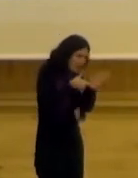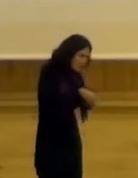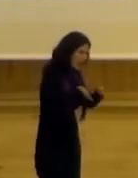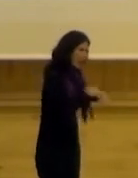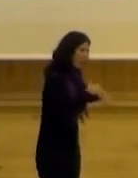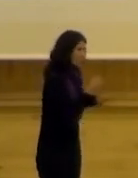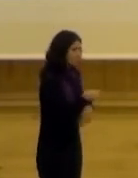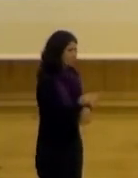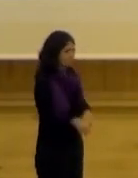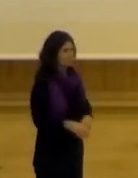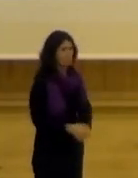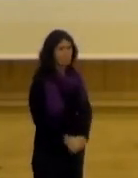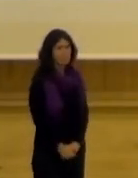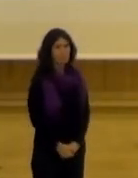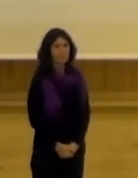económica